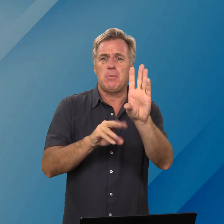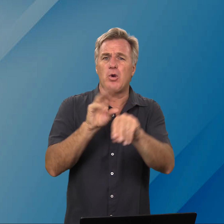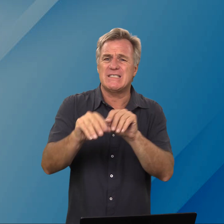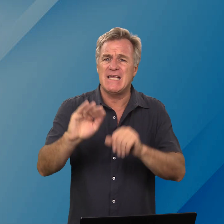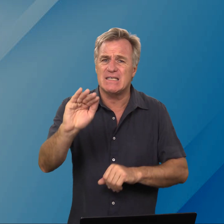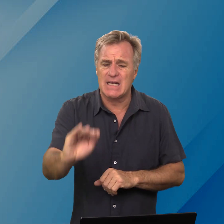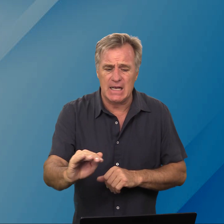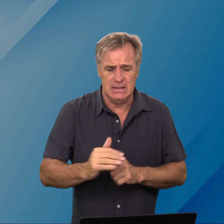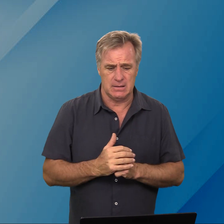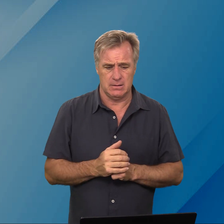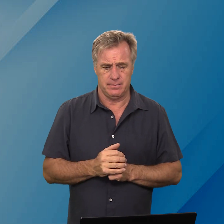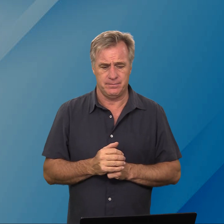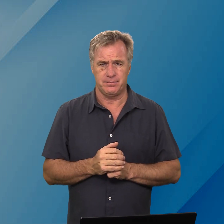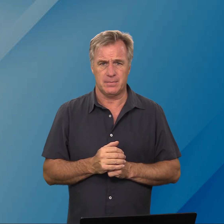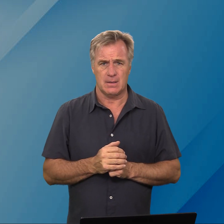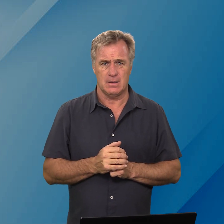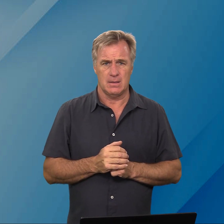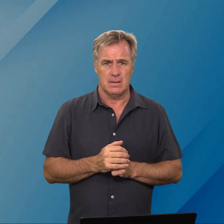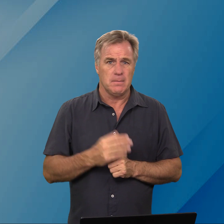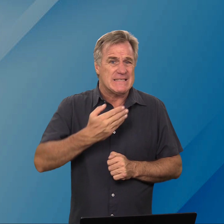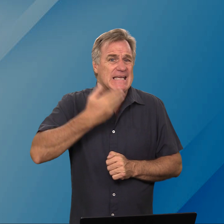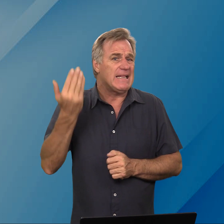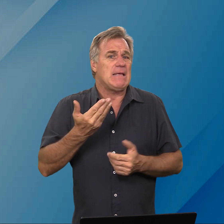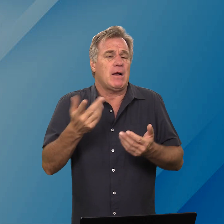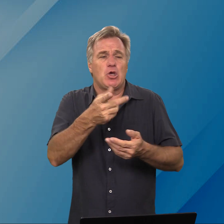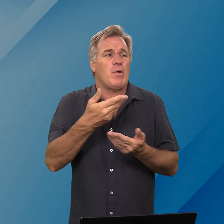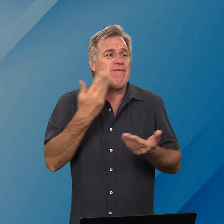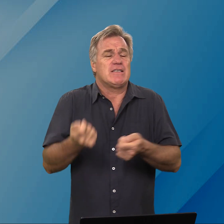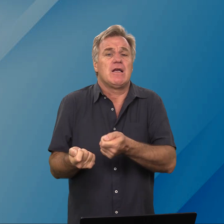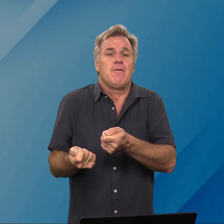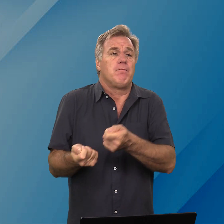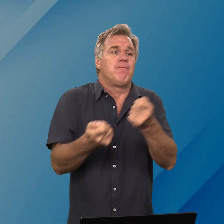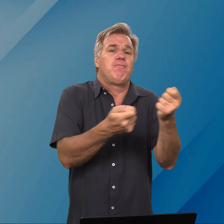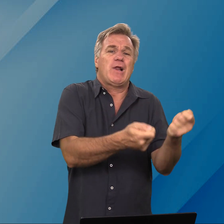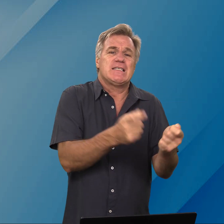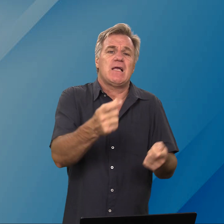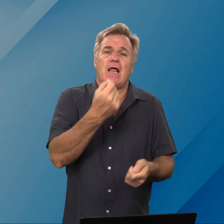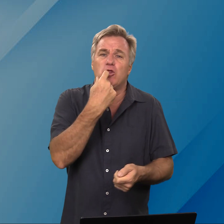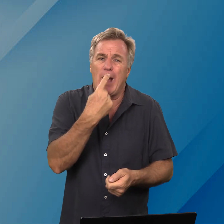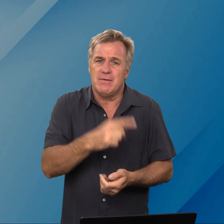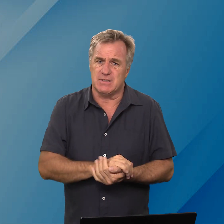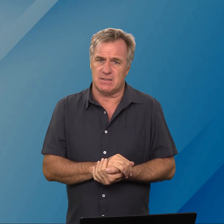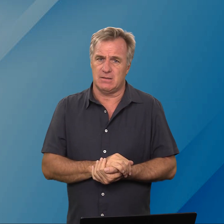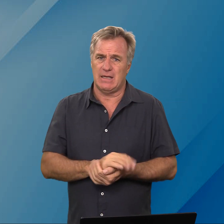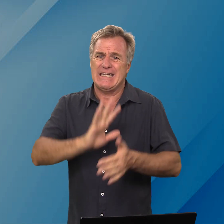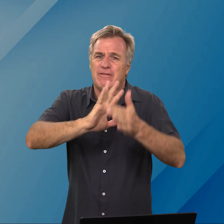gemolesteer as een kind Misschien het iemand jou iwers voorgestel aan dwellings en jy het